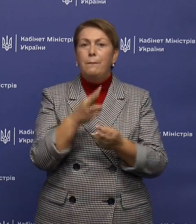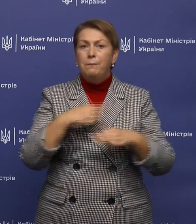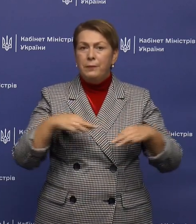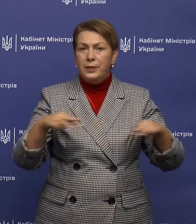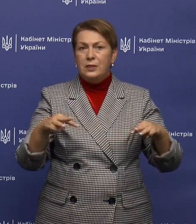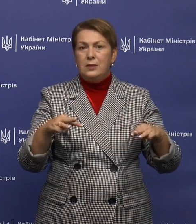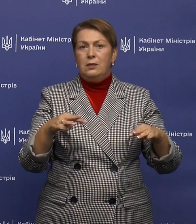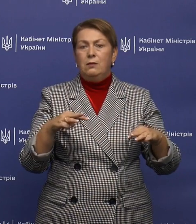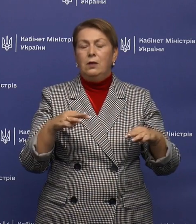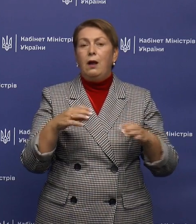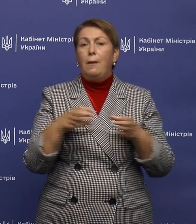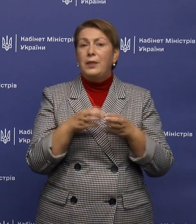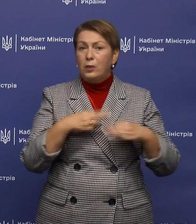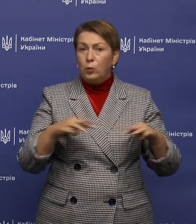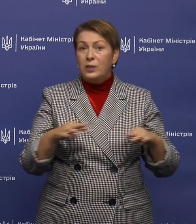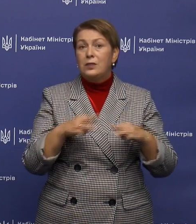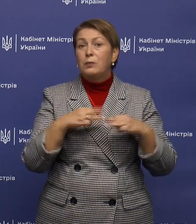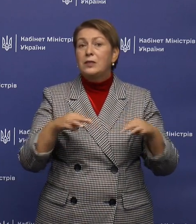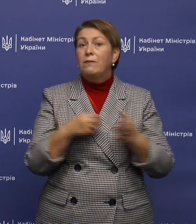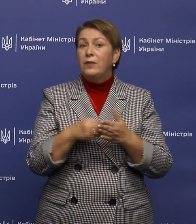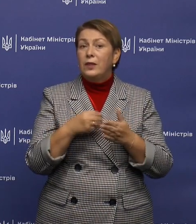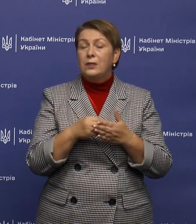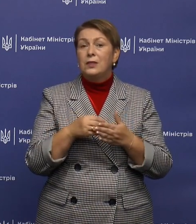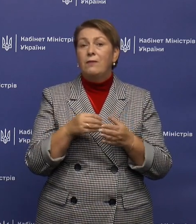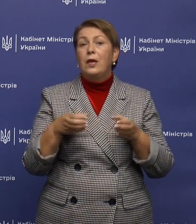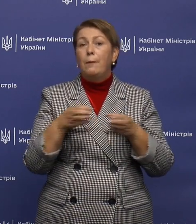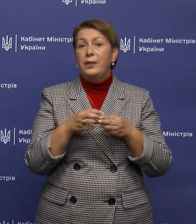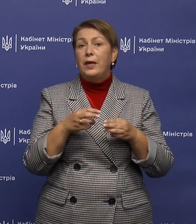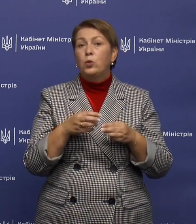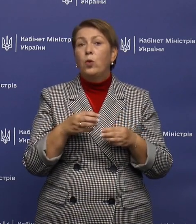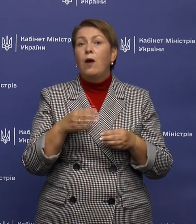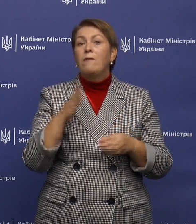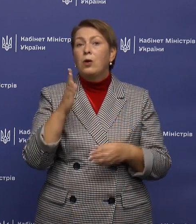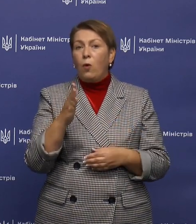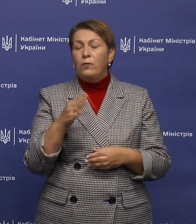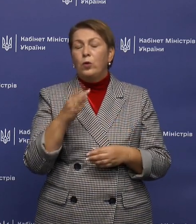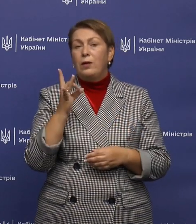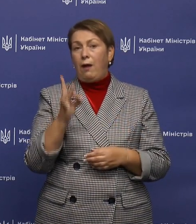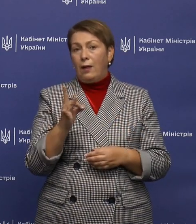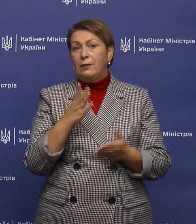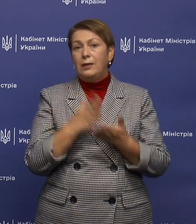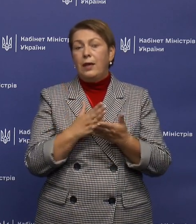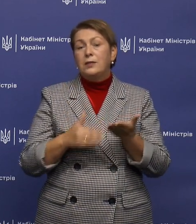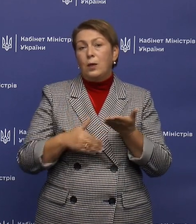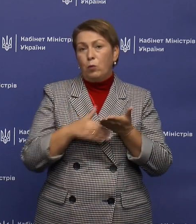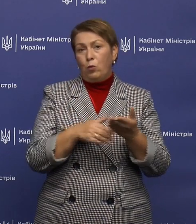фінансів України і Комітету Верховної Ради з питань освіти, науки та інновацій є запорукою того. Дякую вам.